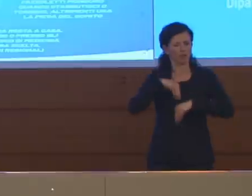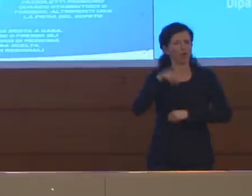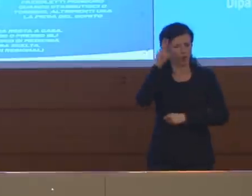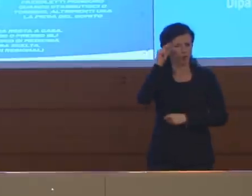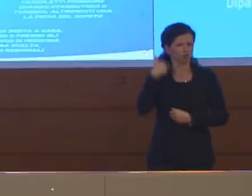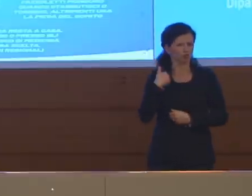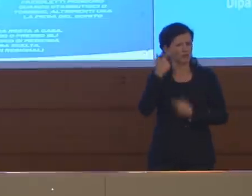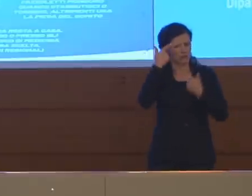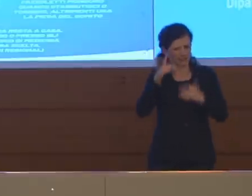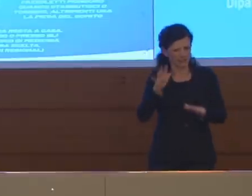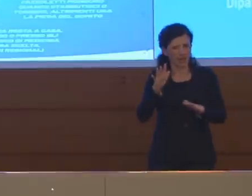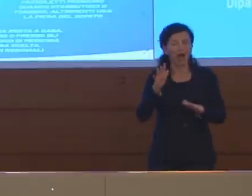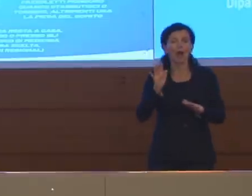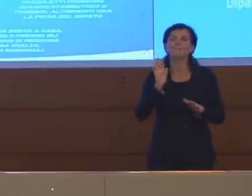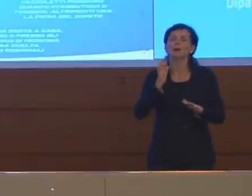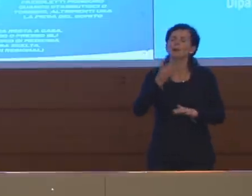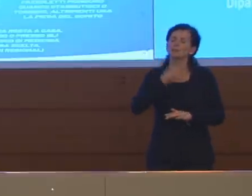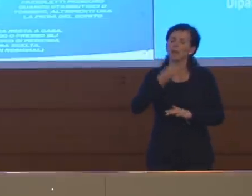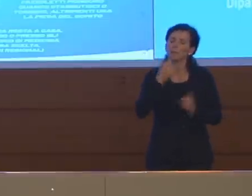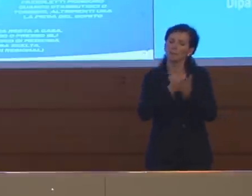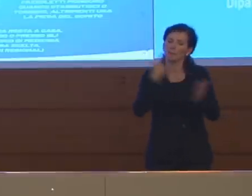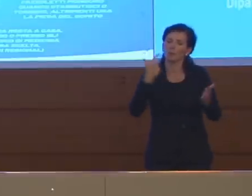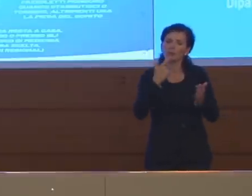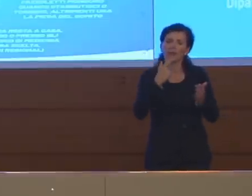dobbiamo imparare dall'esperienza.